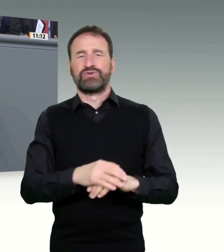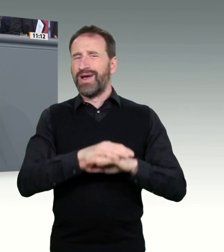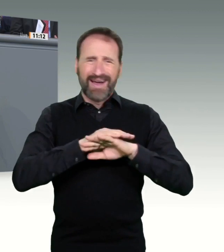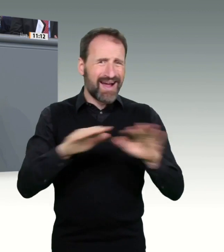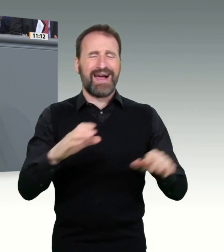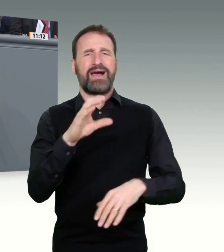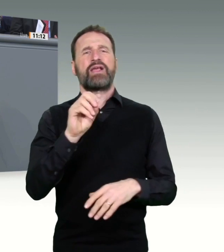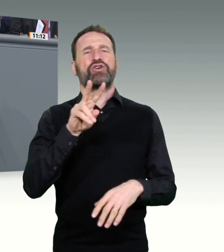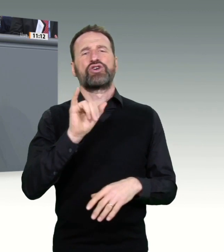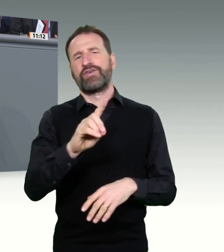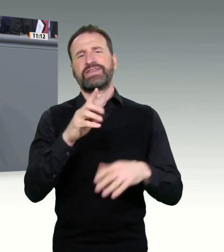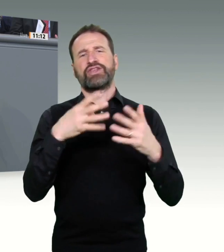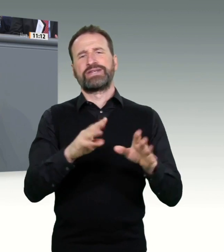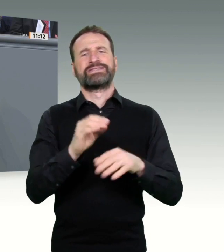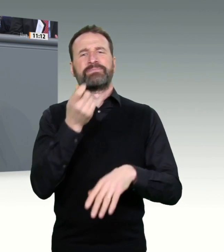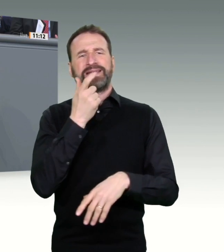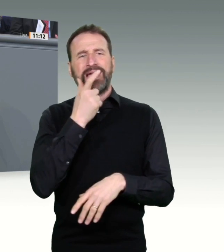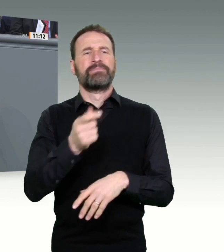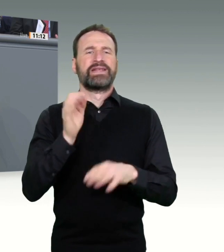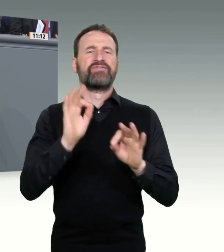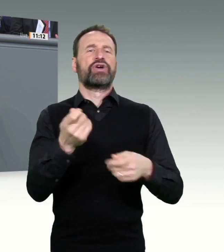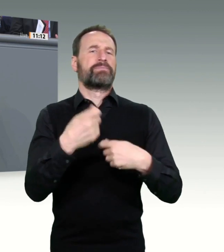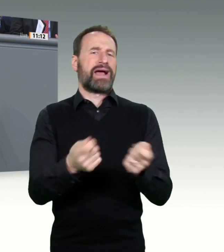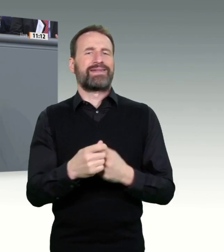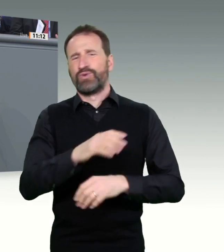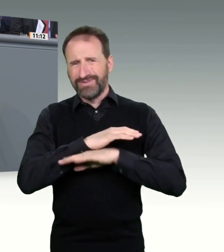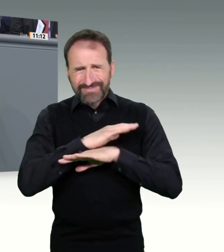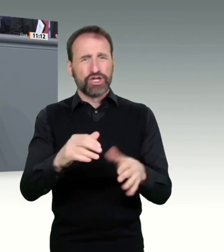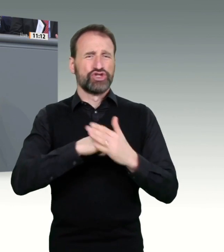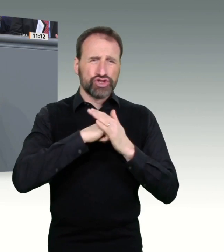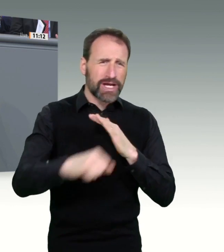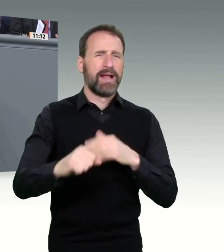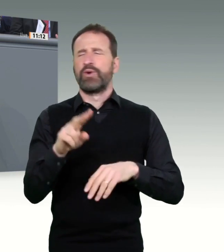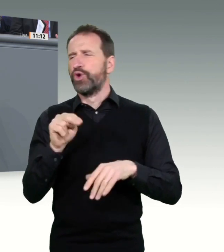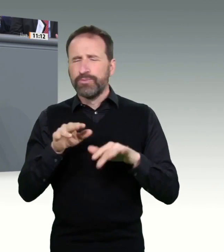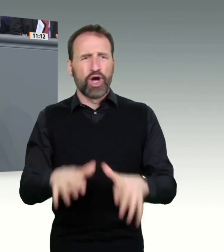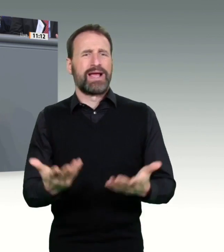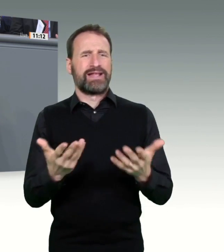Hören Sie auf zu diskutieren, und befreien Sie die Menschen aus der Geiselhaft! Vielen Dank.